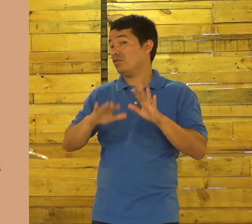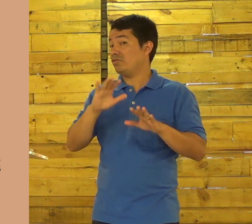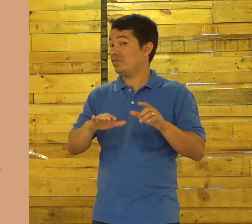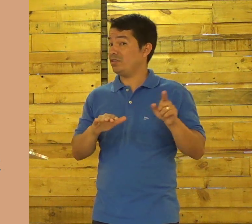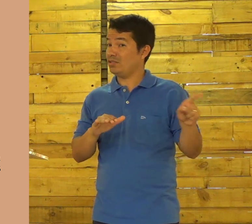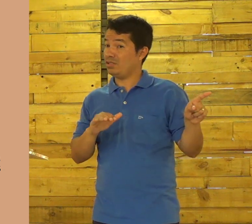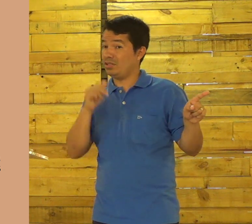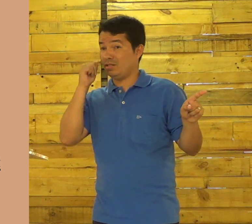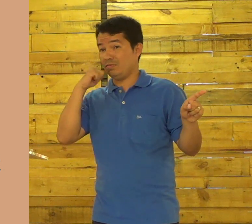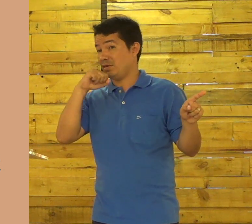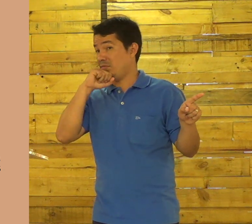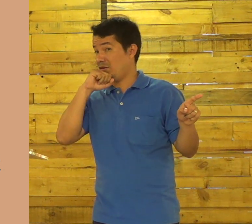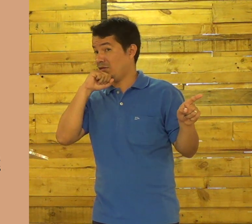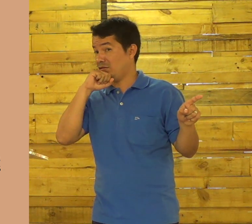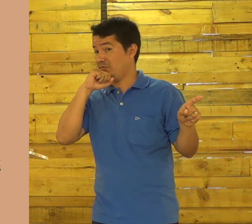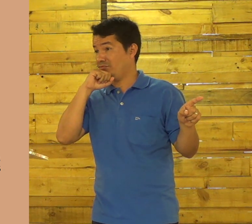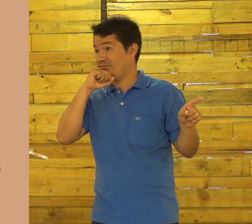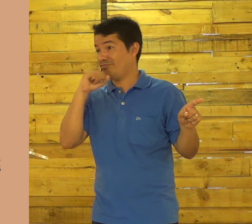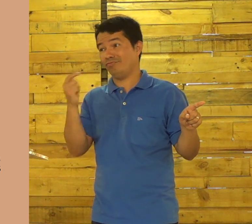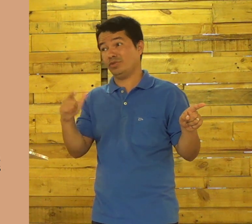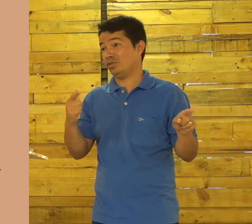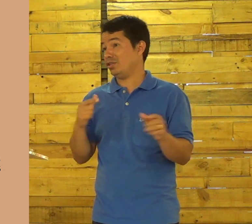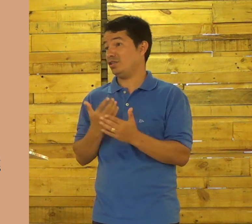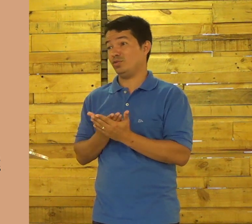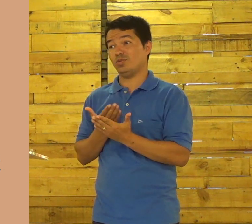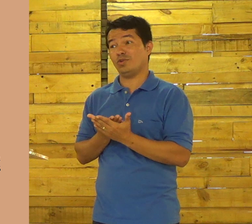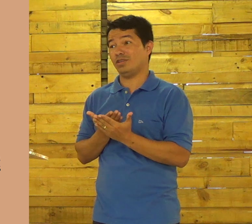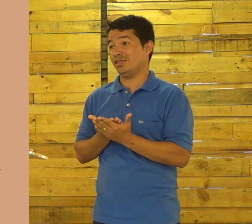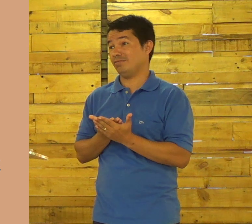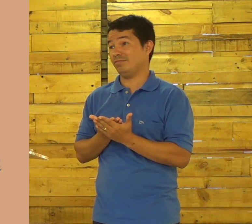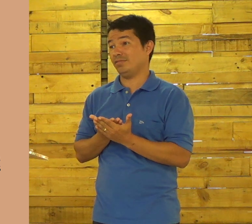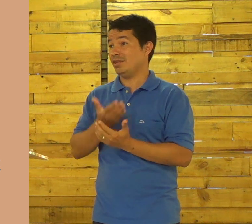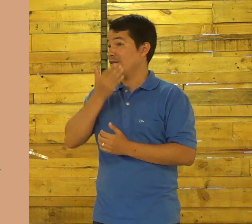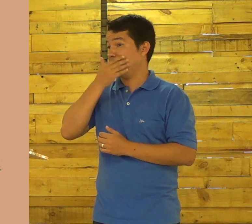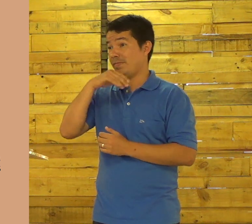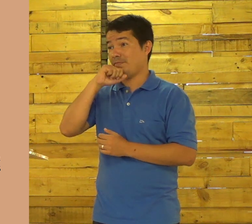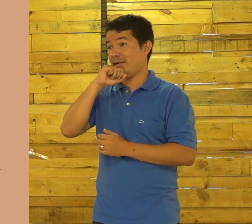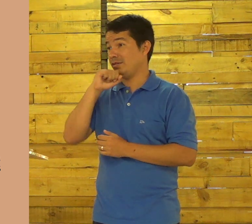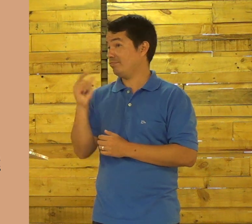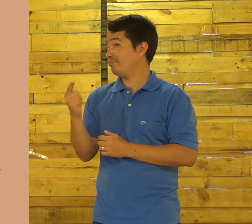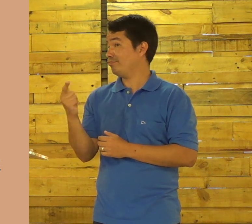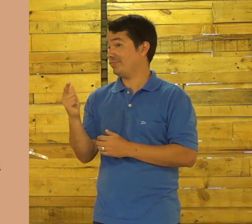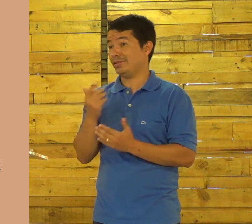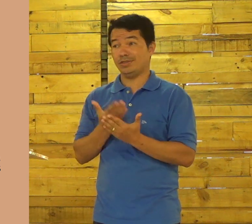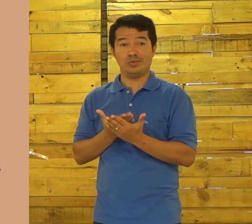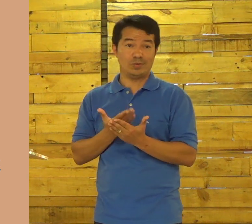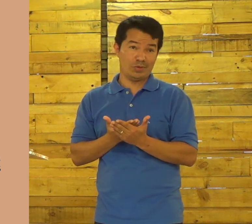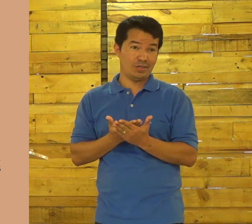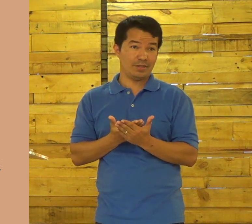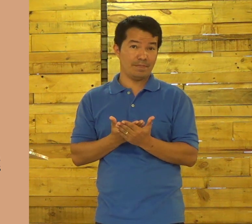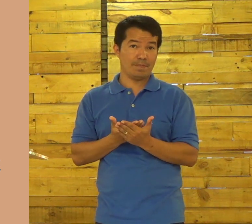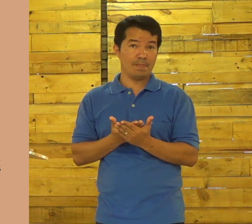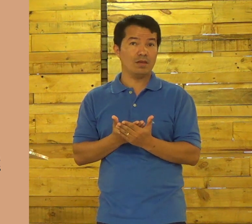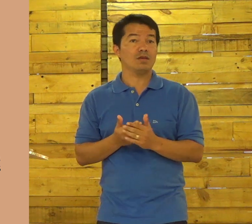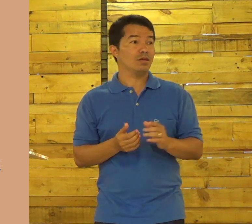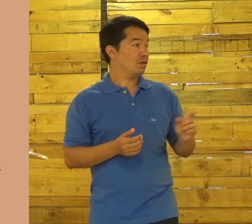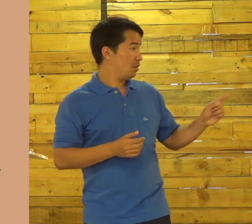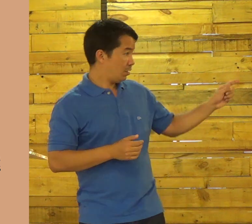Por quê? Talvez a sua mãe não tivesse estudado. Seu pai não tivesse estudado.